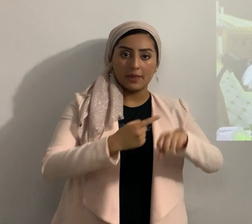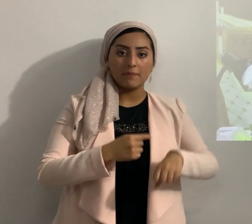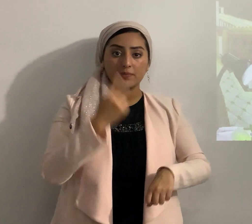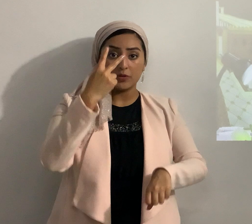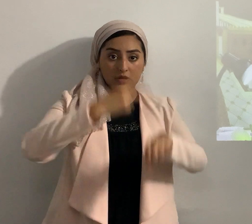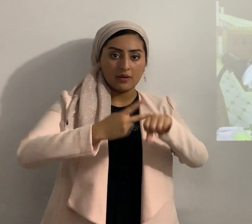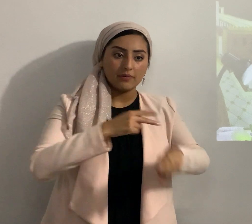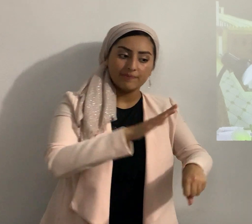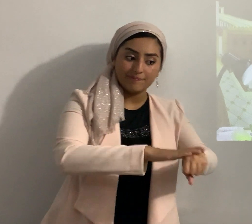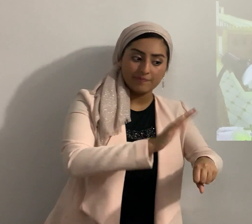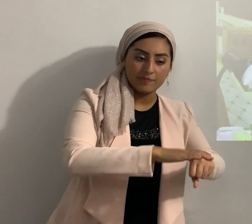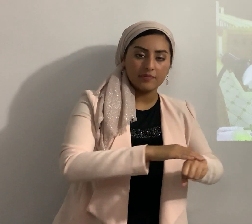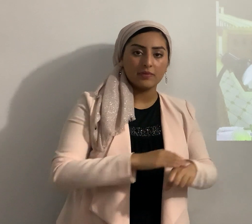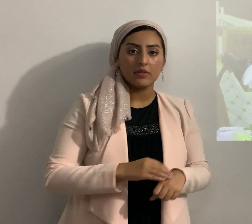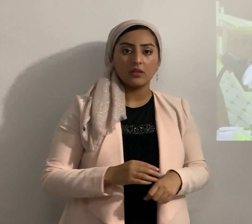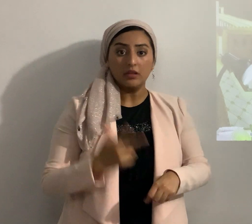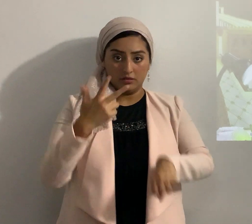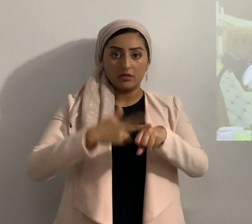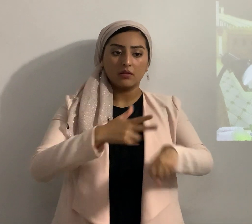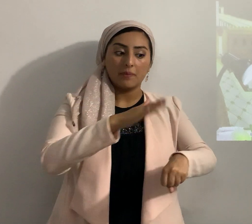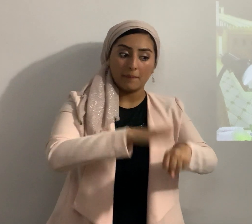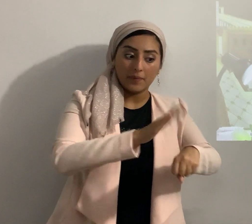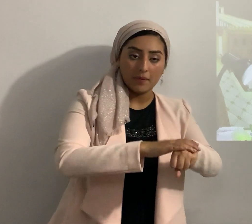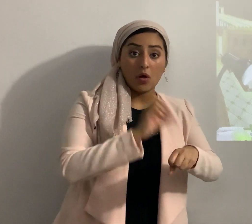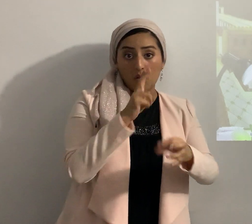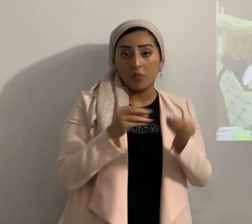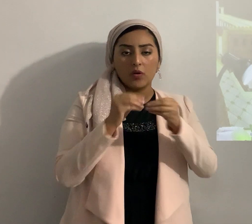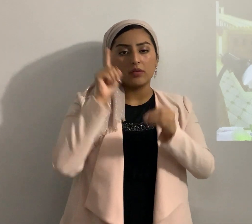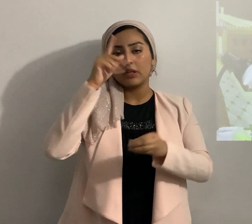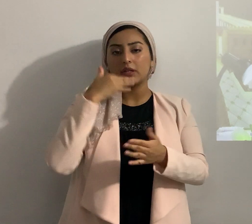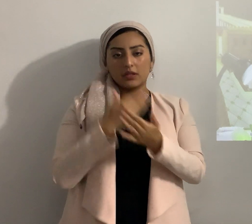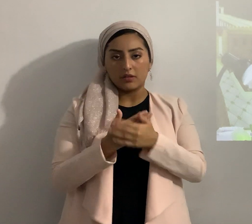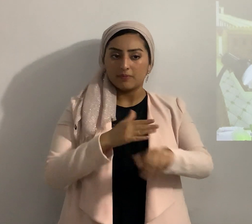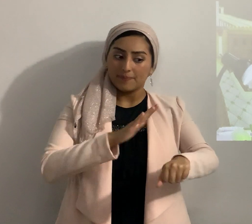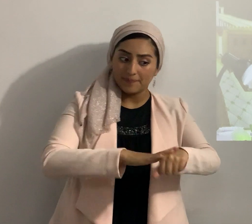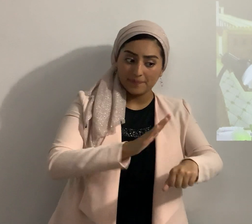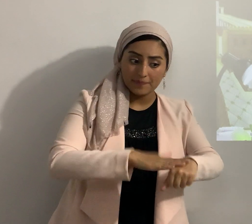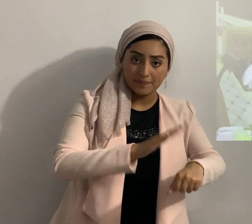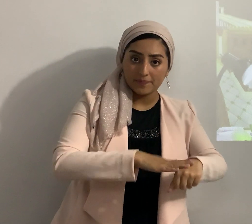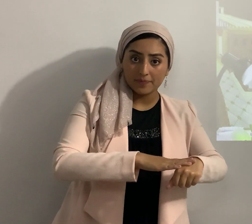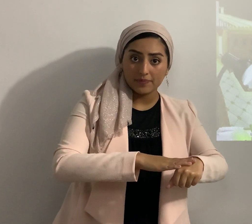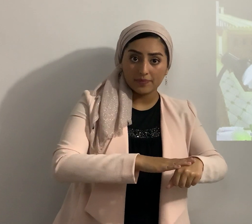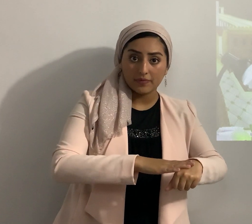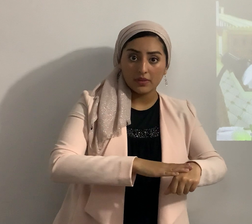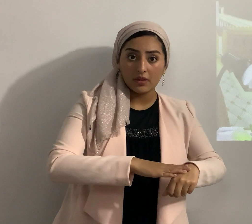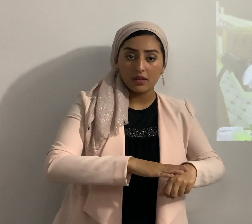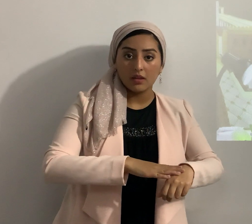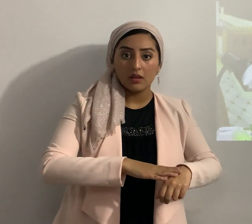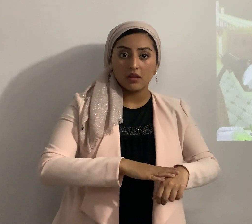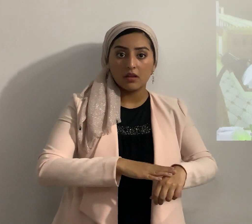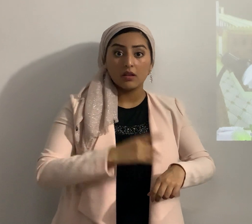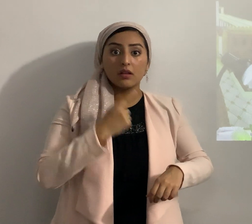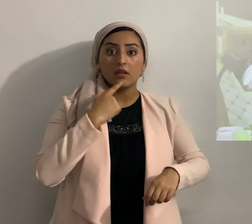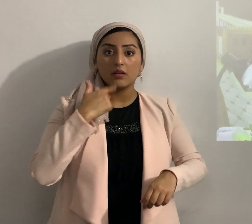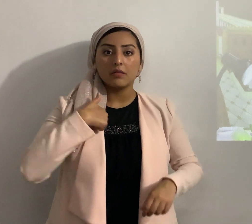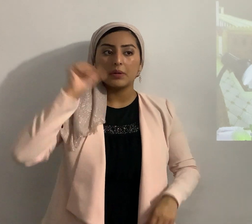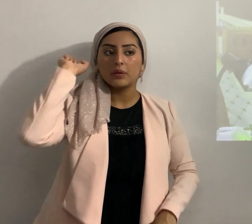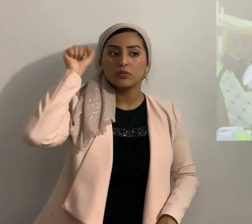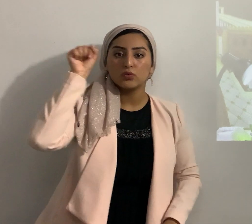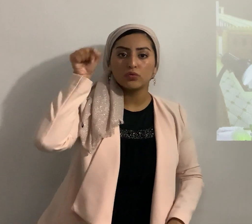puede hablar hasta tres veces o más porque él es bueno mira que estoy a la puerta y llamo